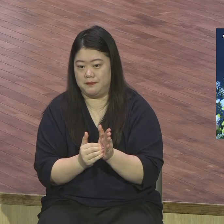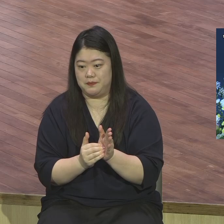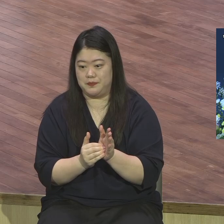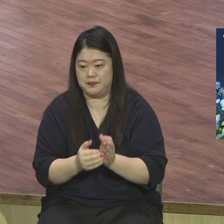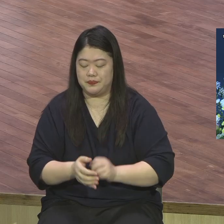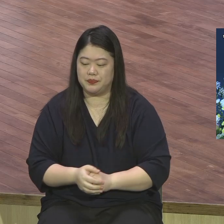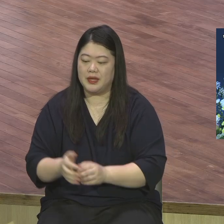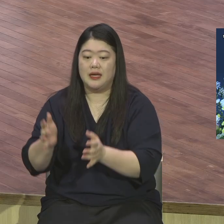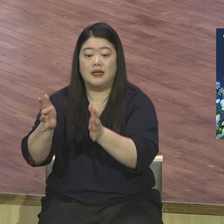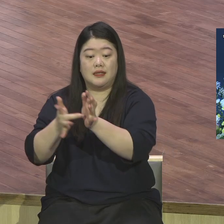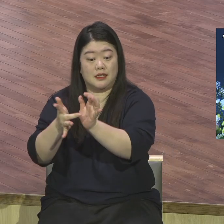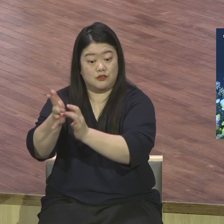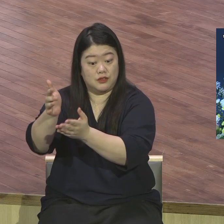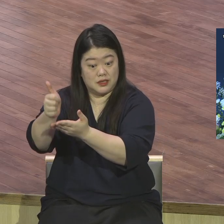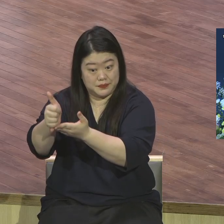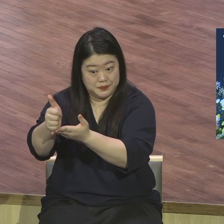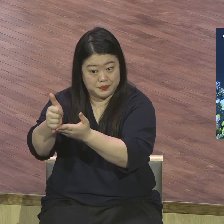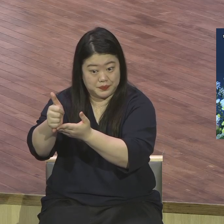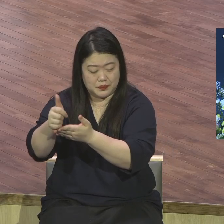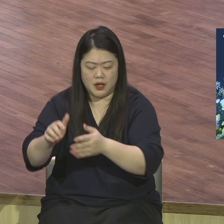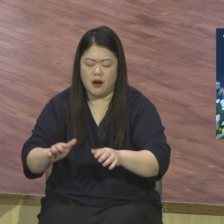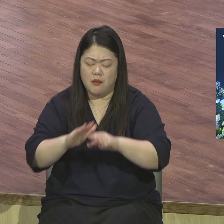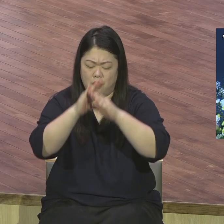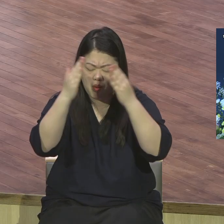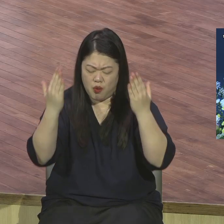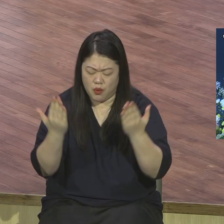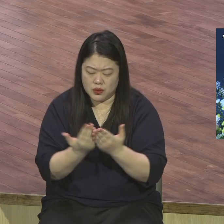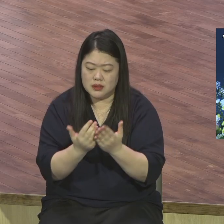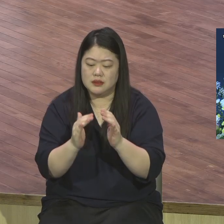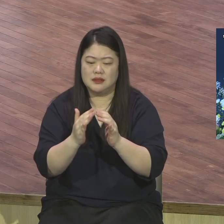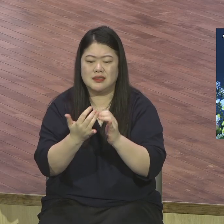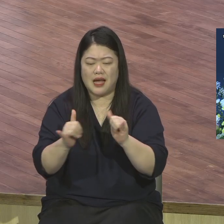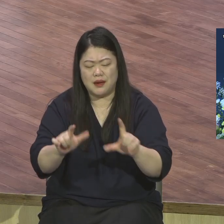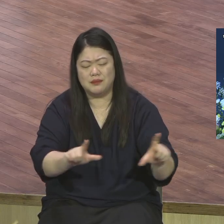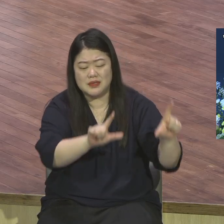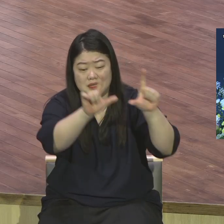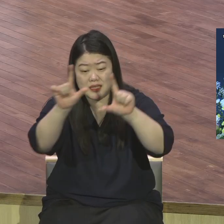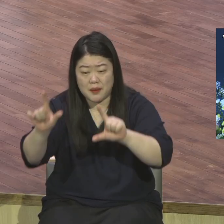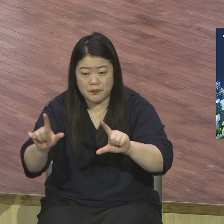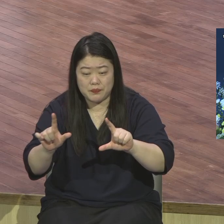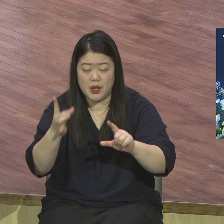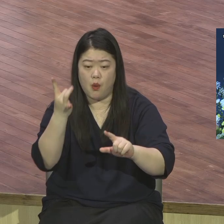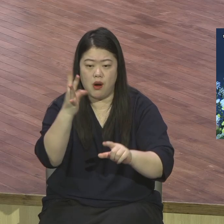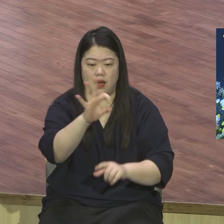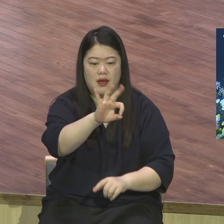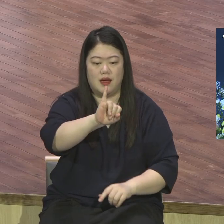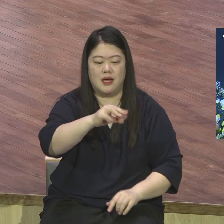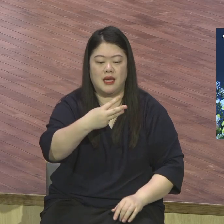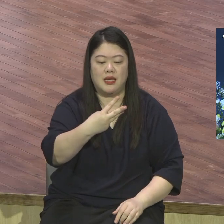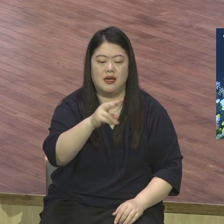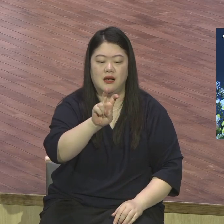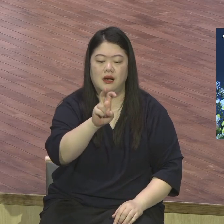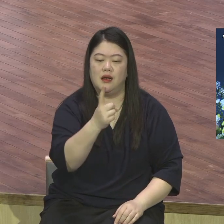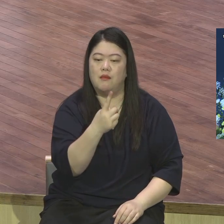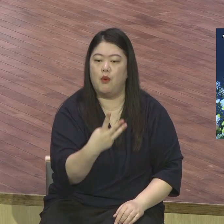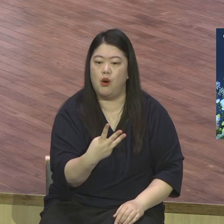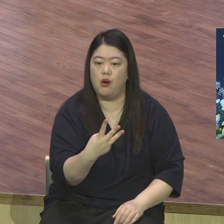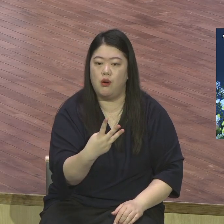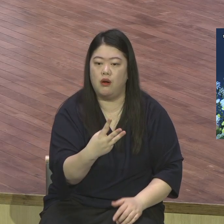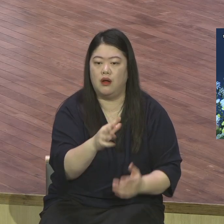인생의 모든 일모를 일출로 바꾸었다 그랬어 일모를 일출로